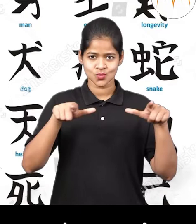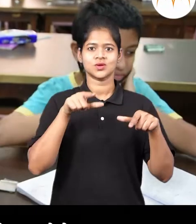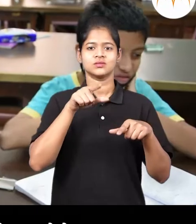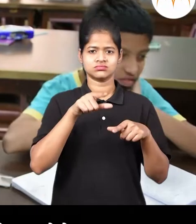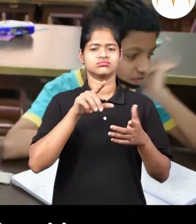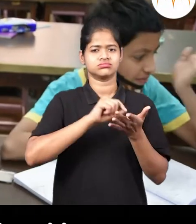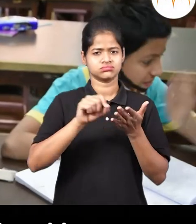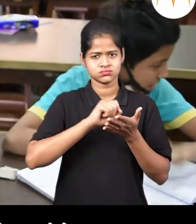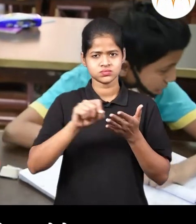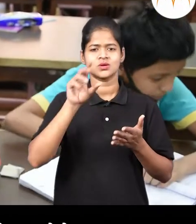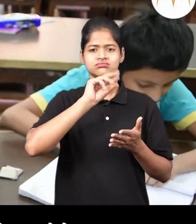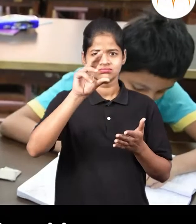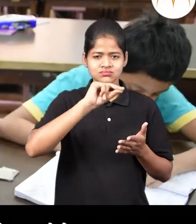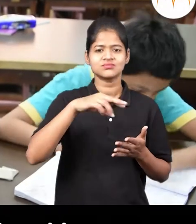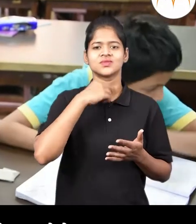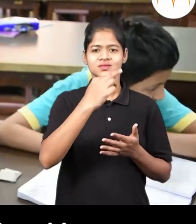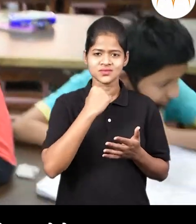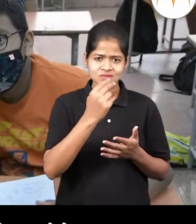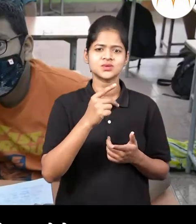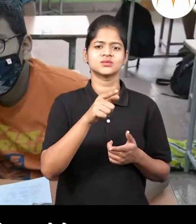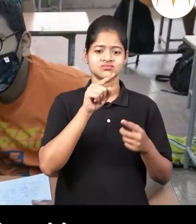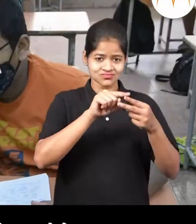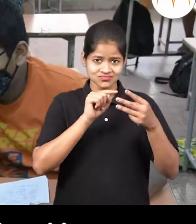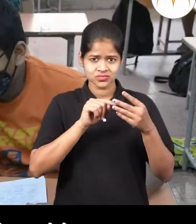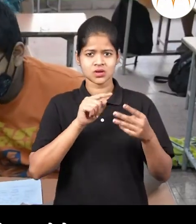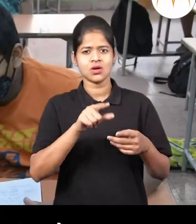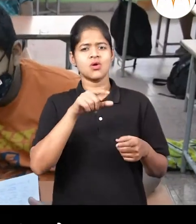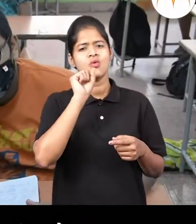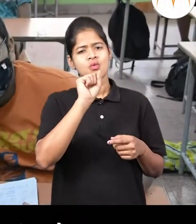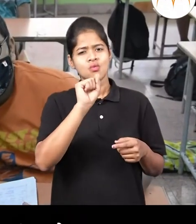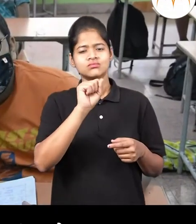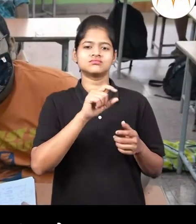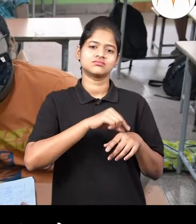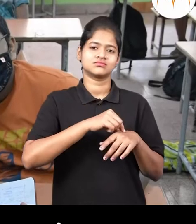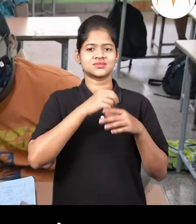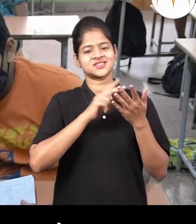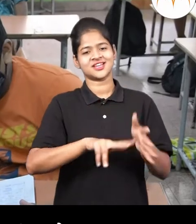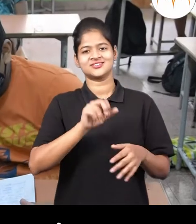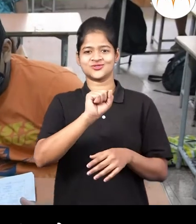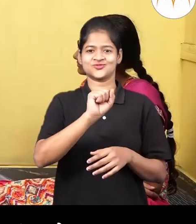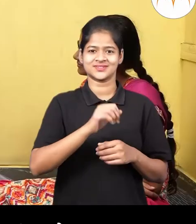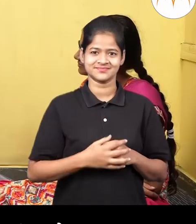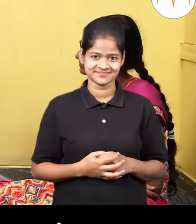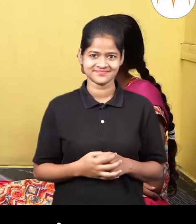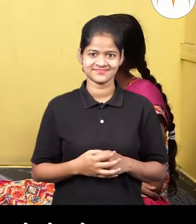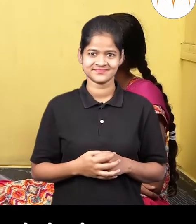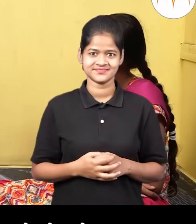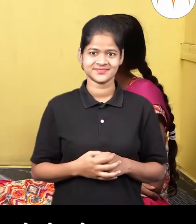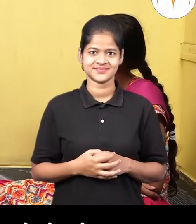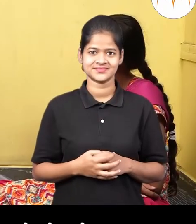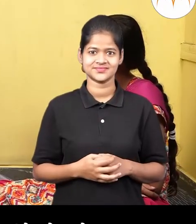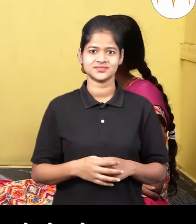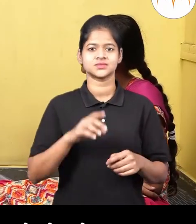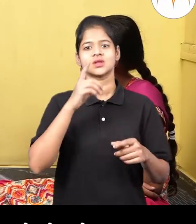भाषा लिहता, वाचता वो बोलता येणे ही मानसाला म्यालेली देनगी आहे।